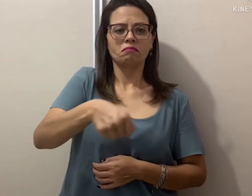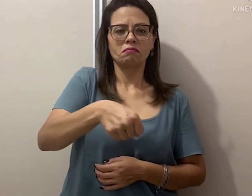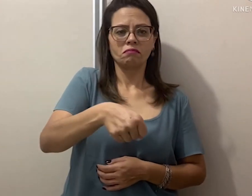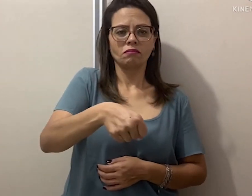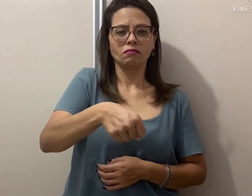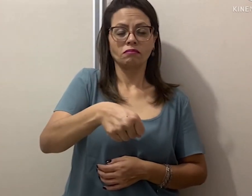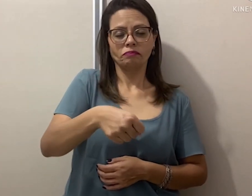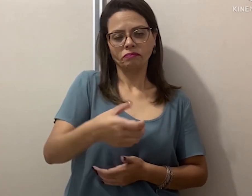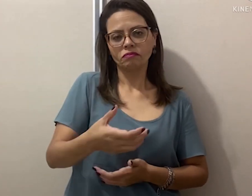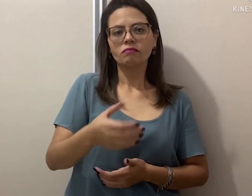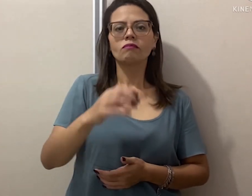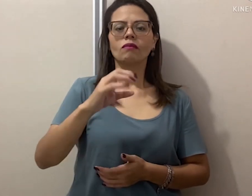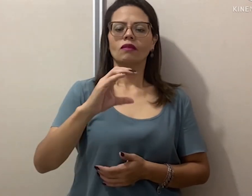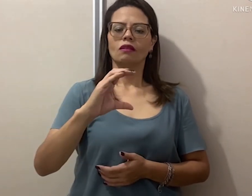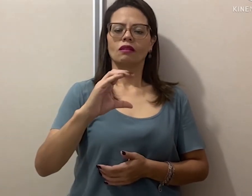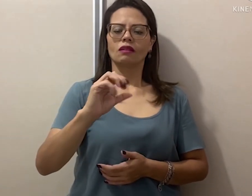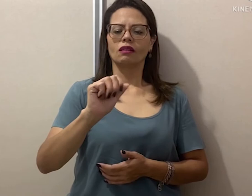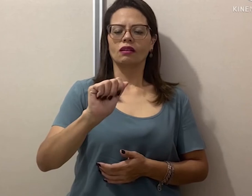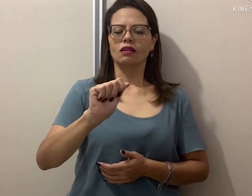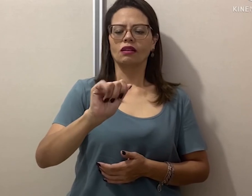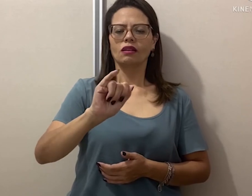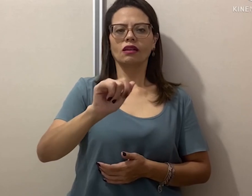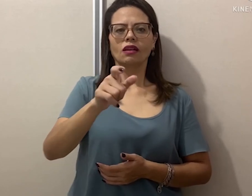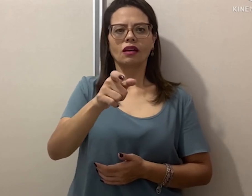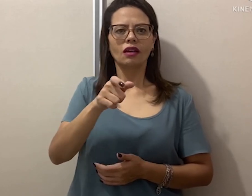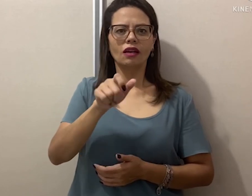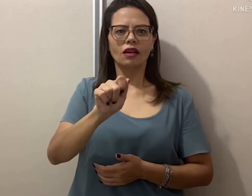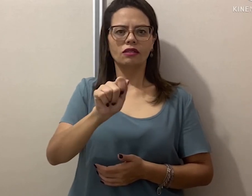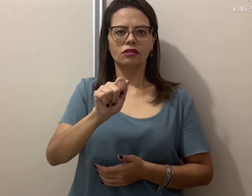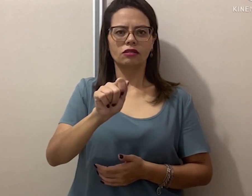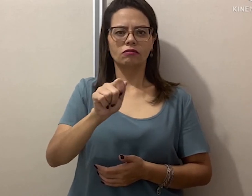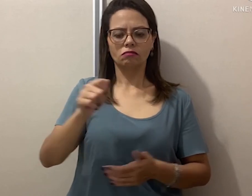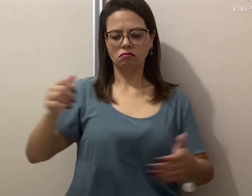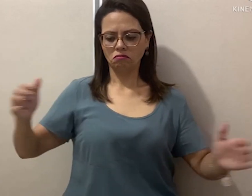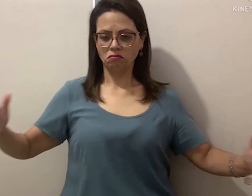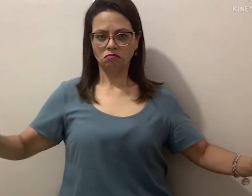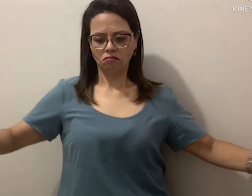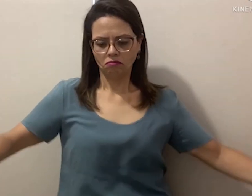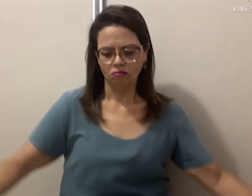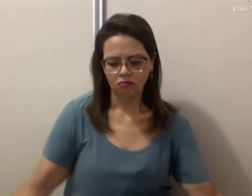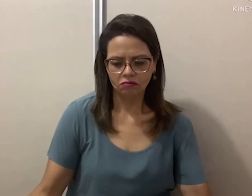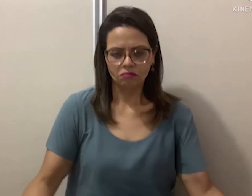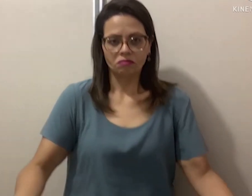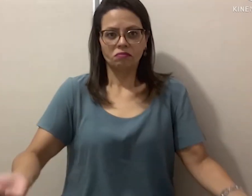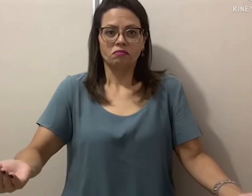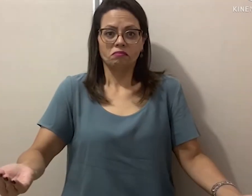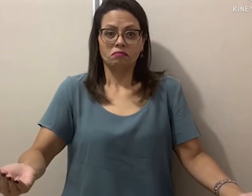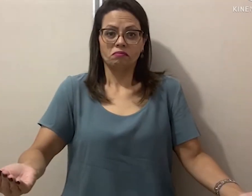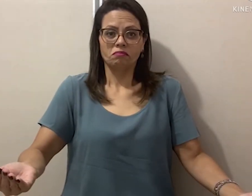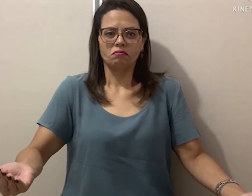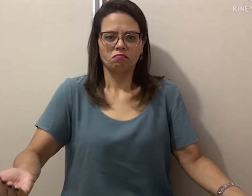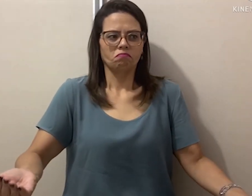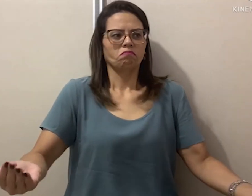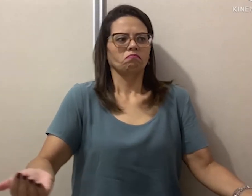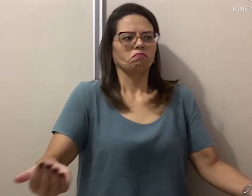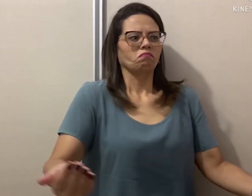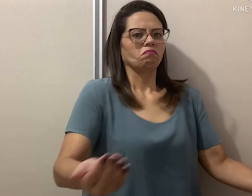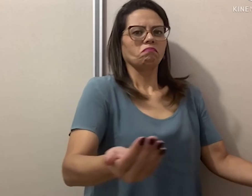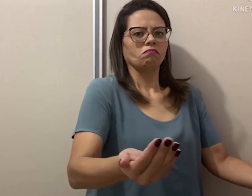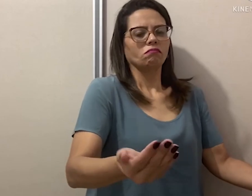caixa, uma caixa grande, olha, assim,